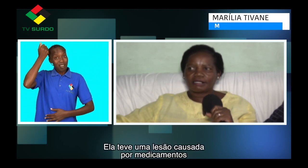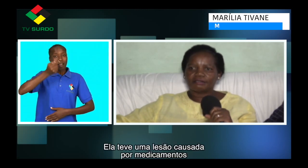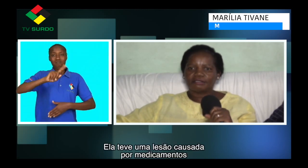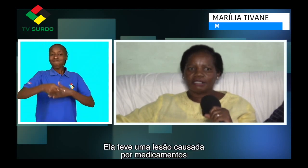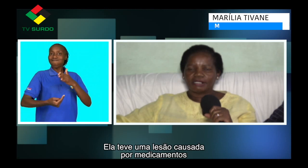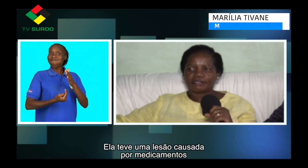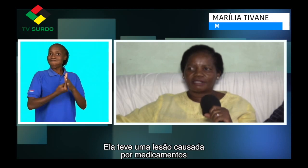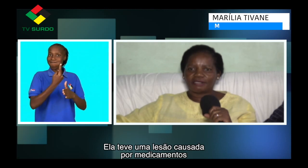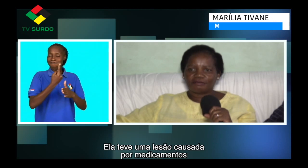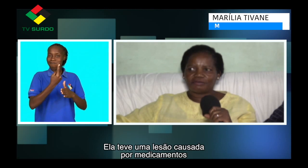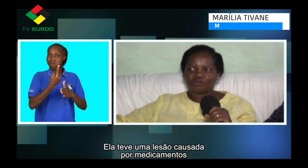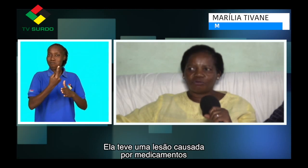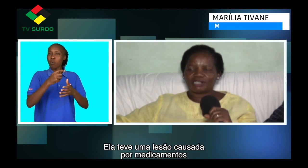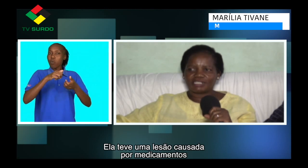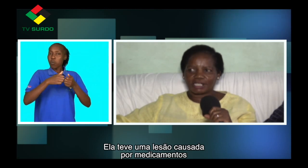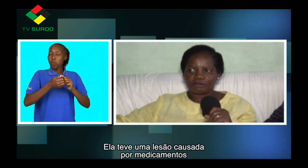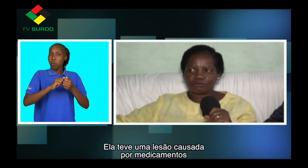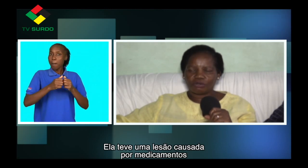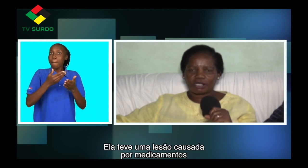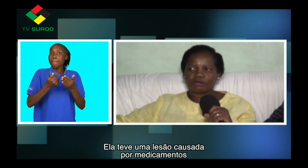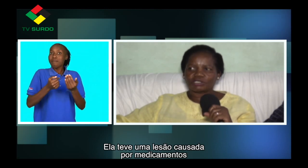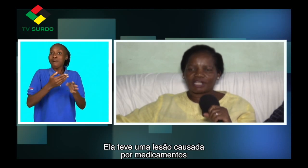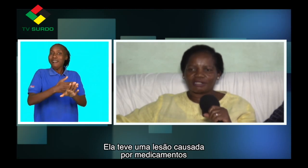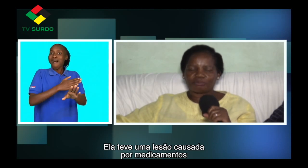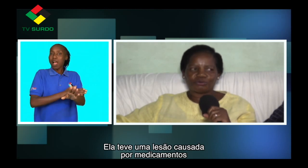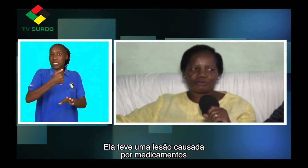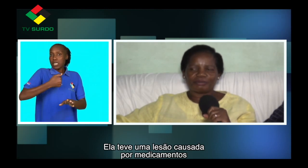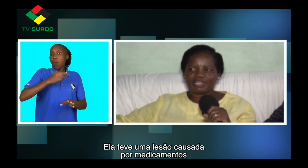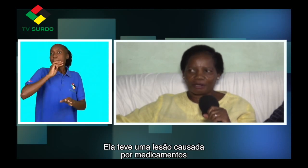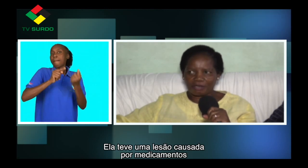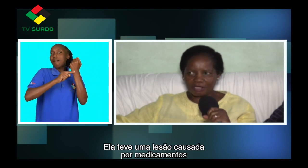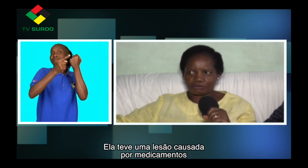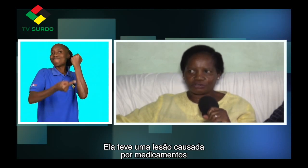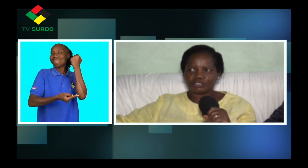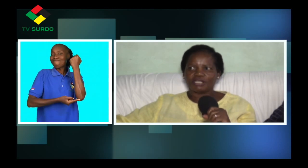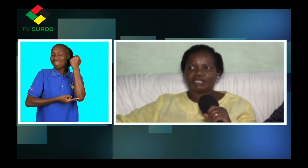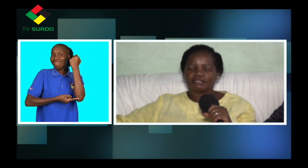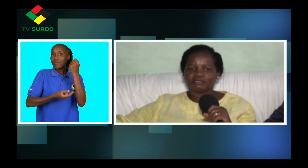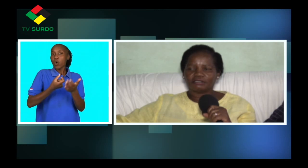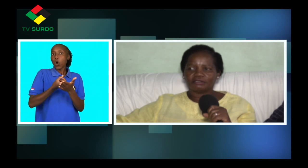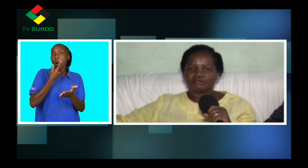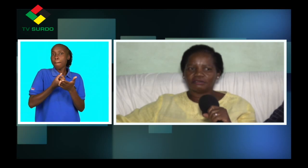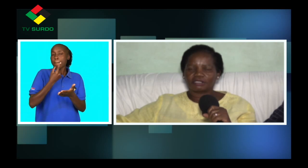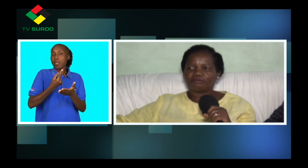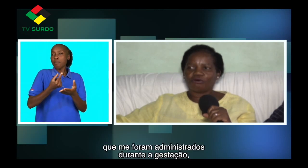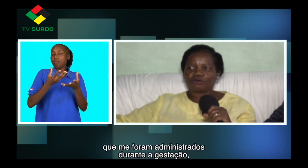teve uma lesão causada por medicamentos que foram